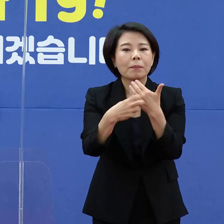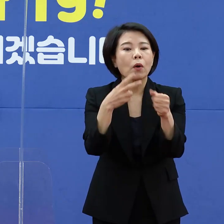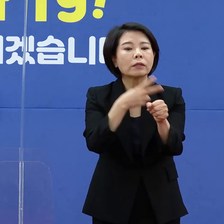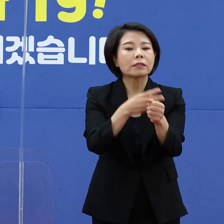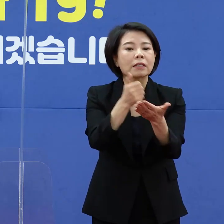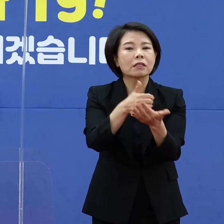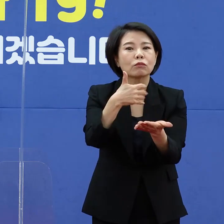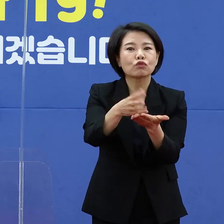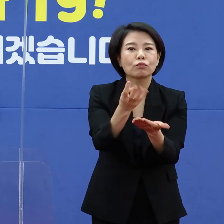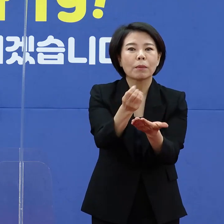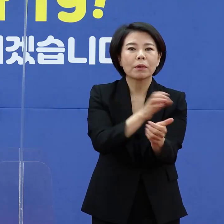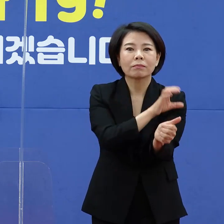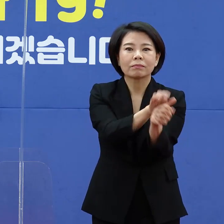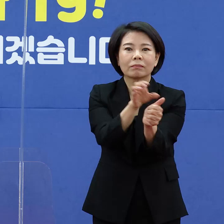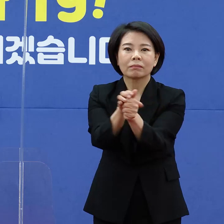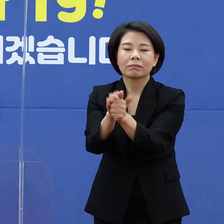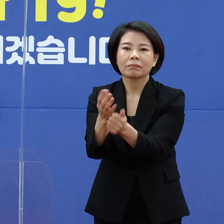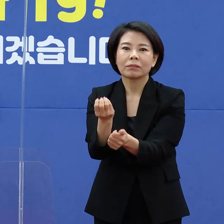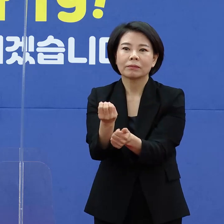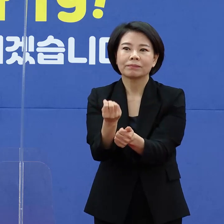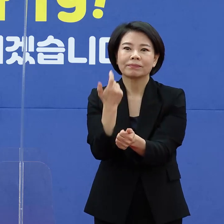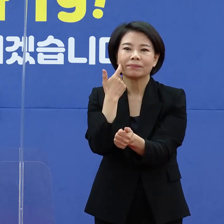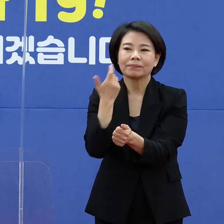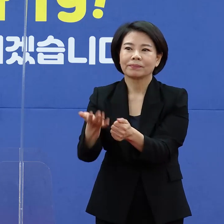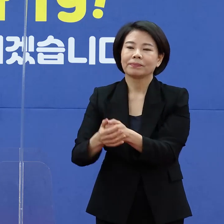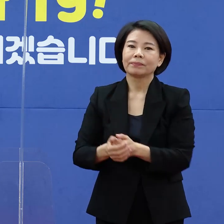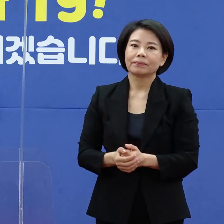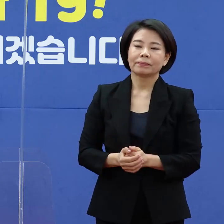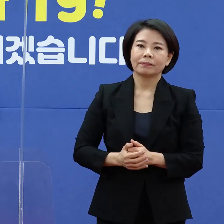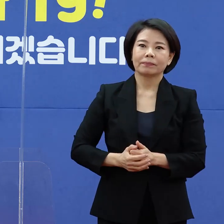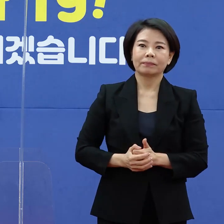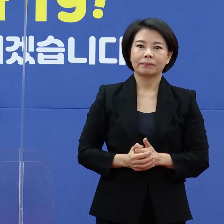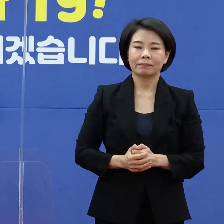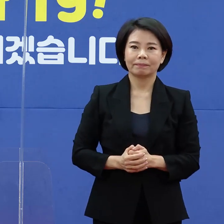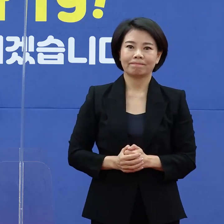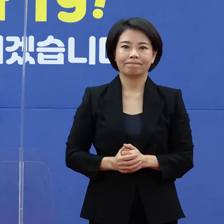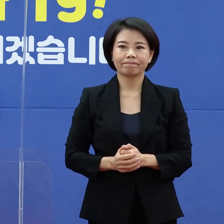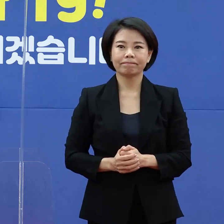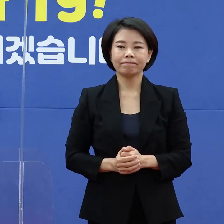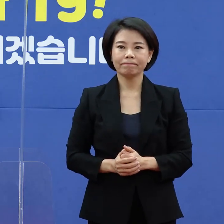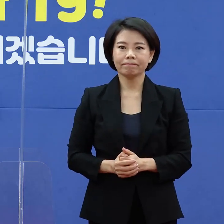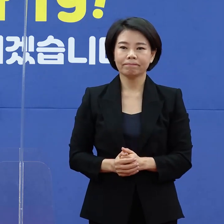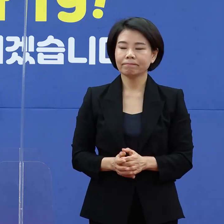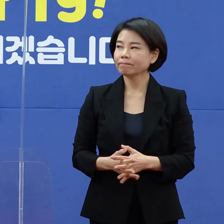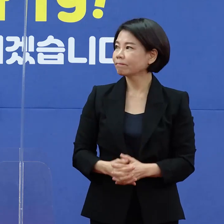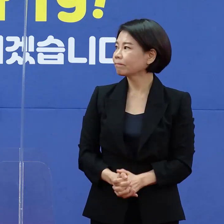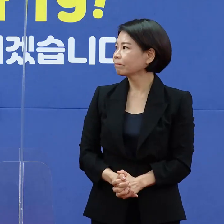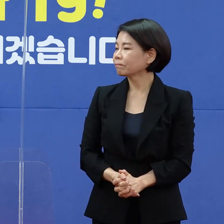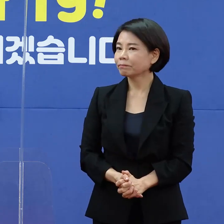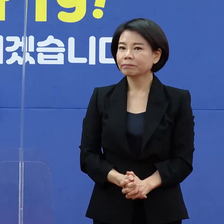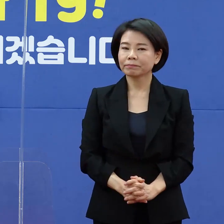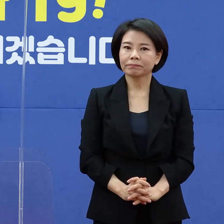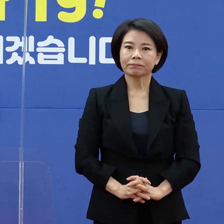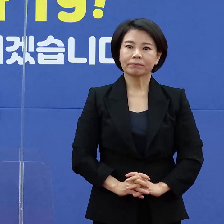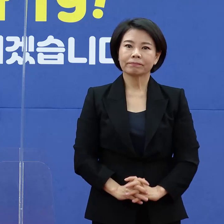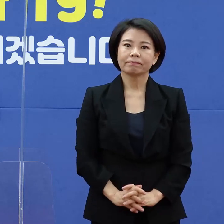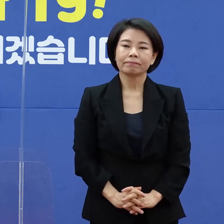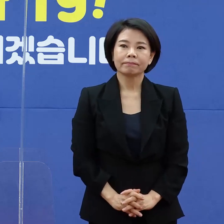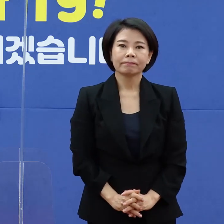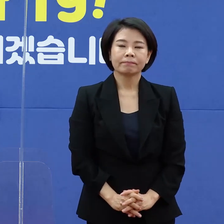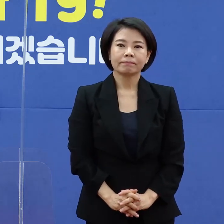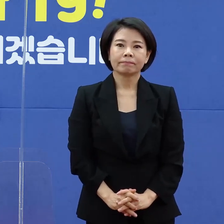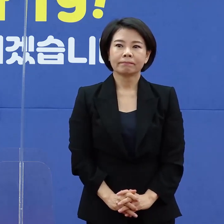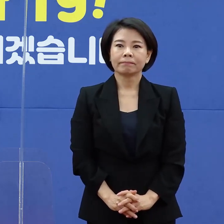명이 개정되는지 궁금하자는 질문입니다. 네, 그 숫자는 저희 총괄과장님께서